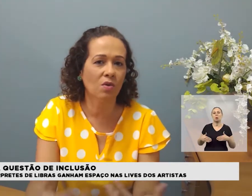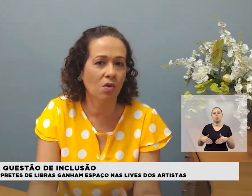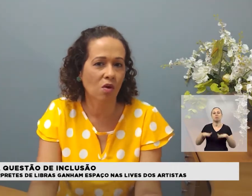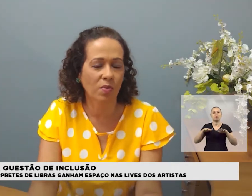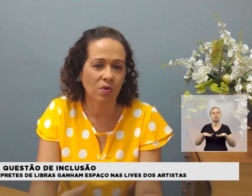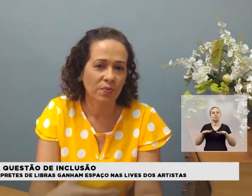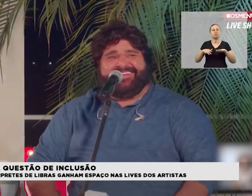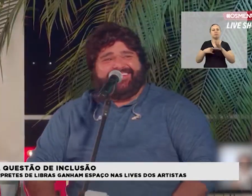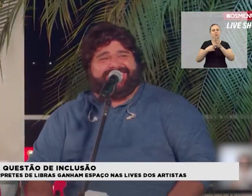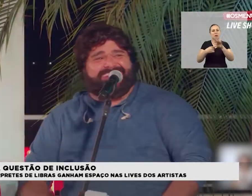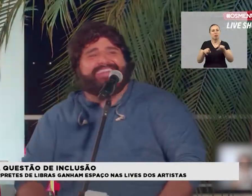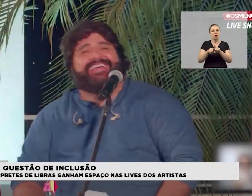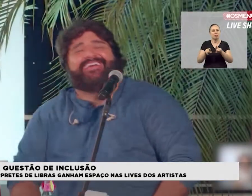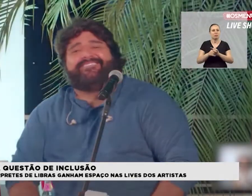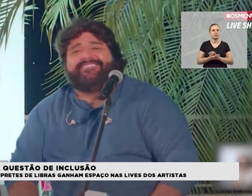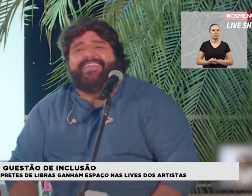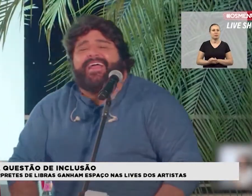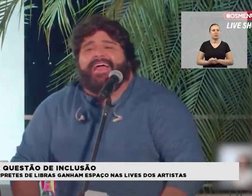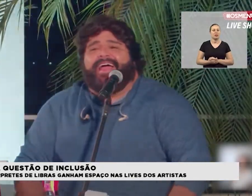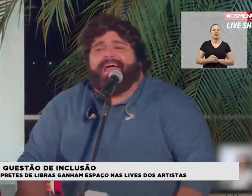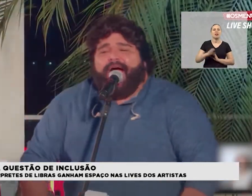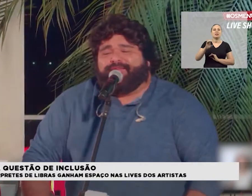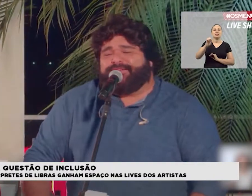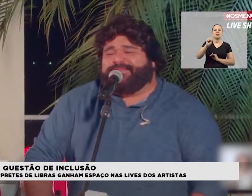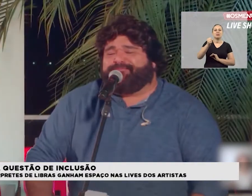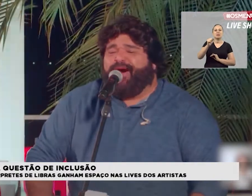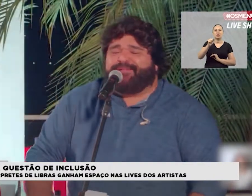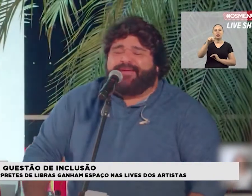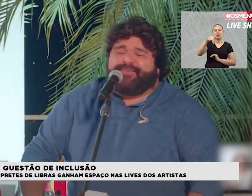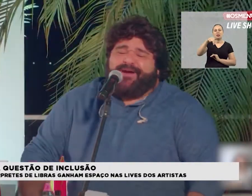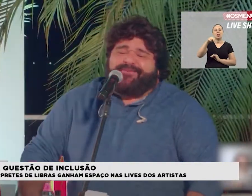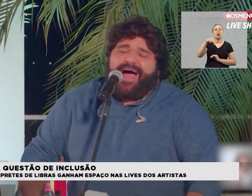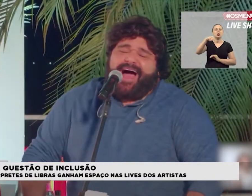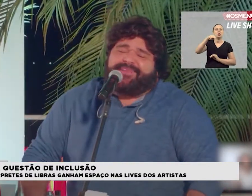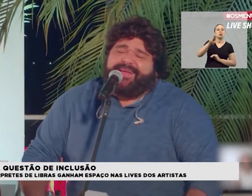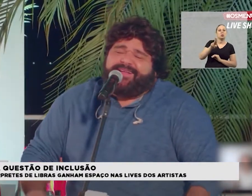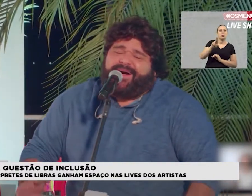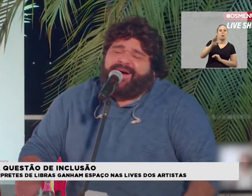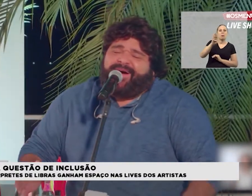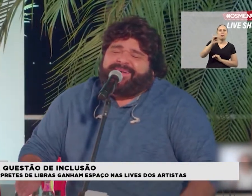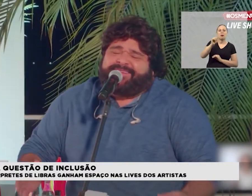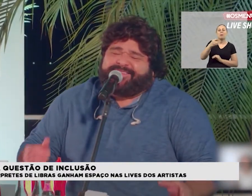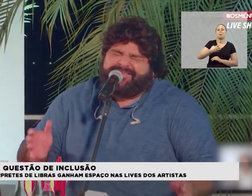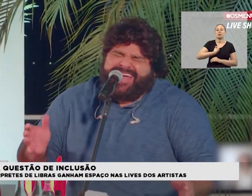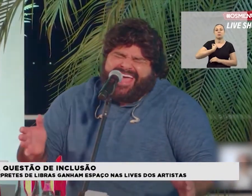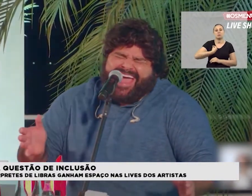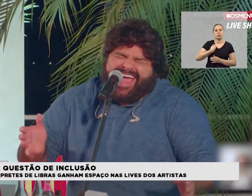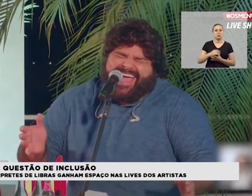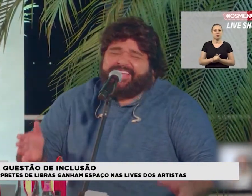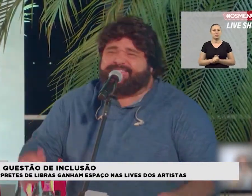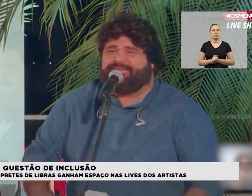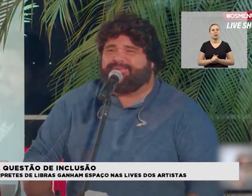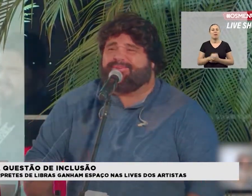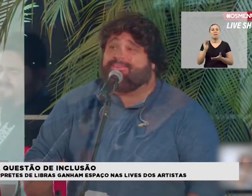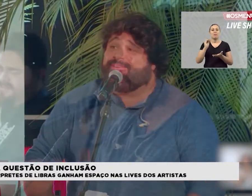corpo. Núbia participou da live dos cantores César Menotti e Fabiano. A falta de familiaridade com o gênero musical